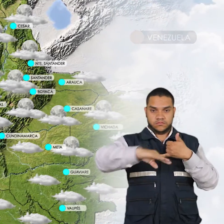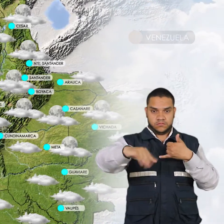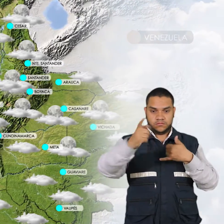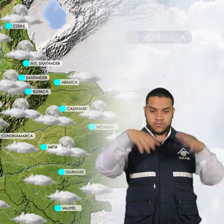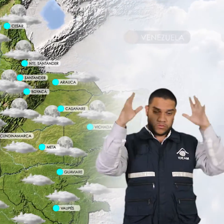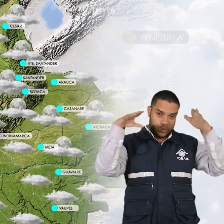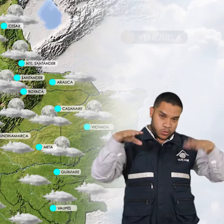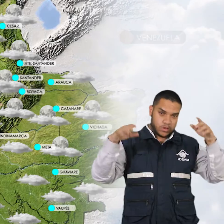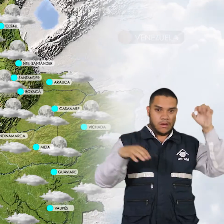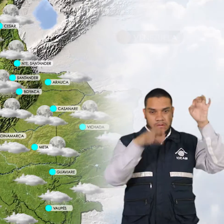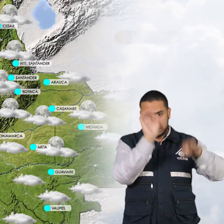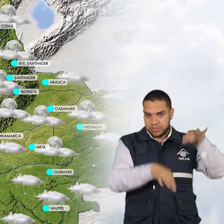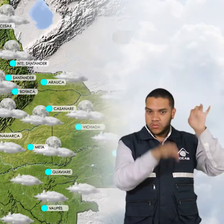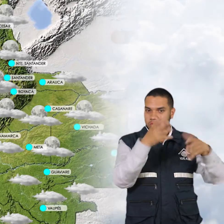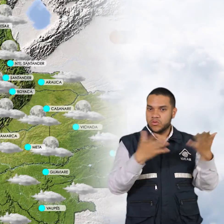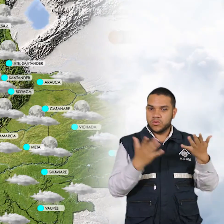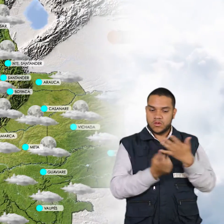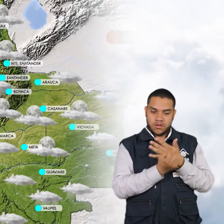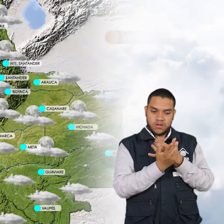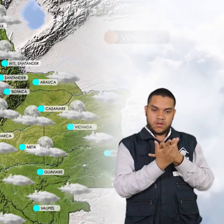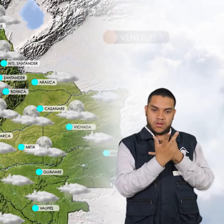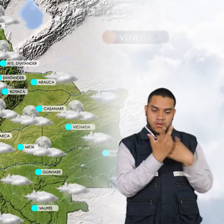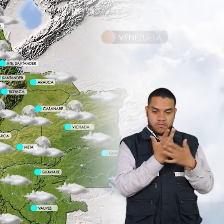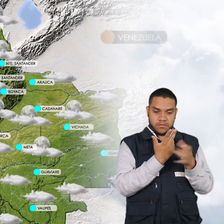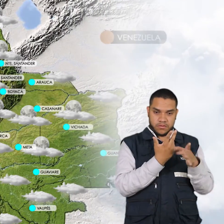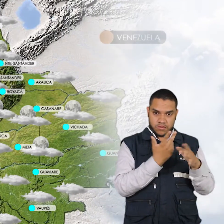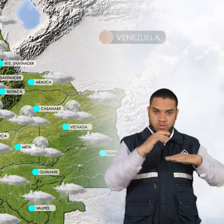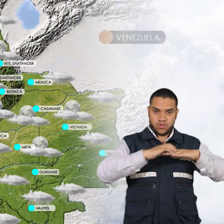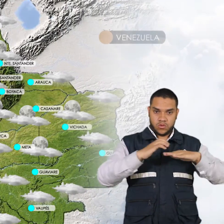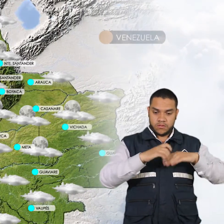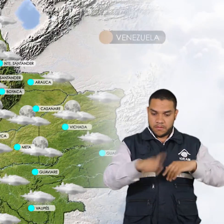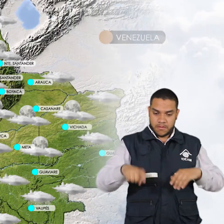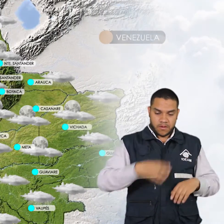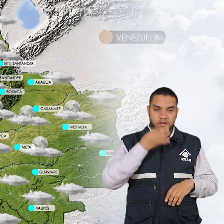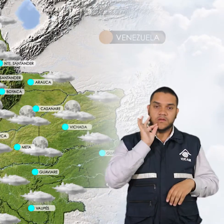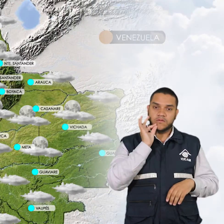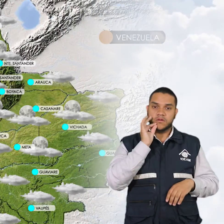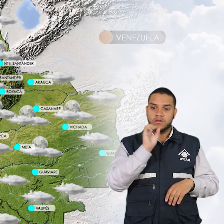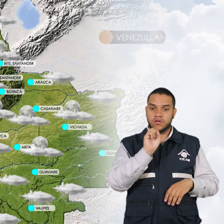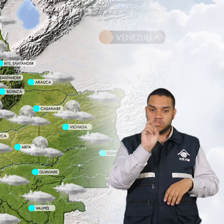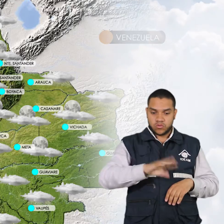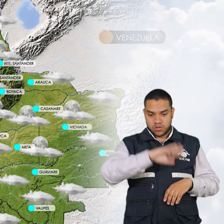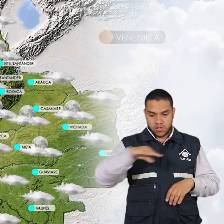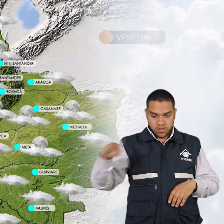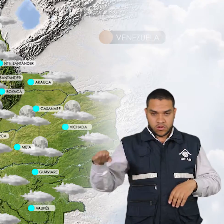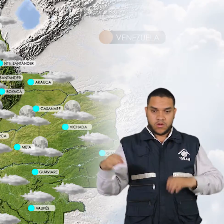holloviznas en el macizo colombiano, Tolima, Eje Cafetero, sur de Antioquia, occidente de Cundinamarca y en algunos